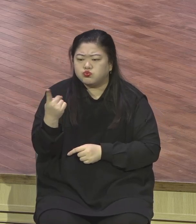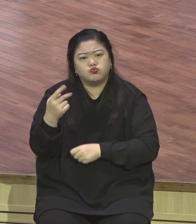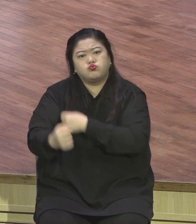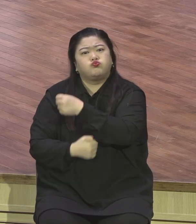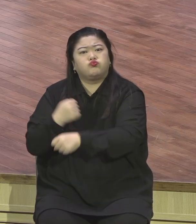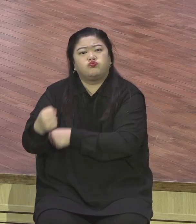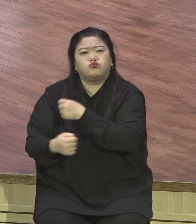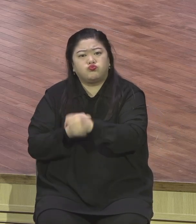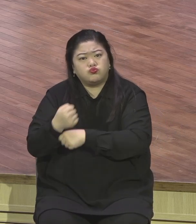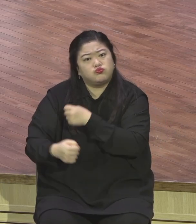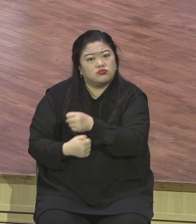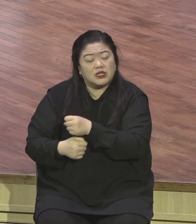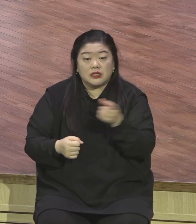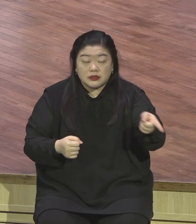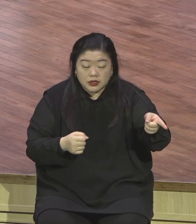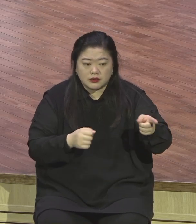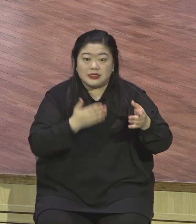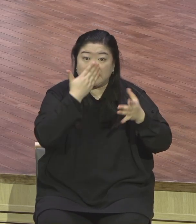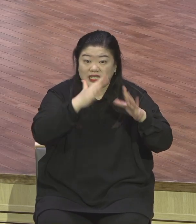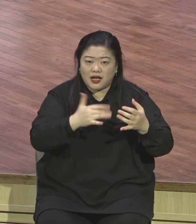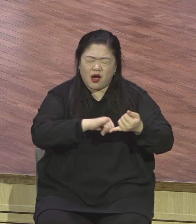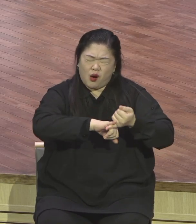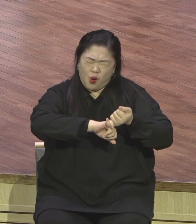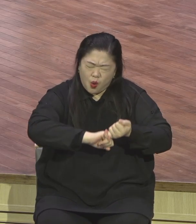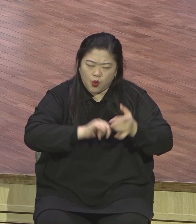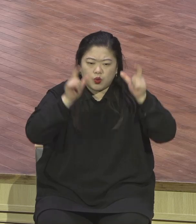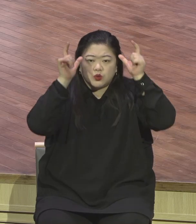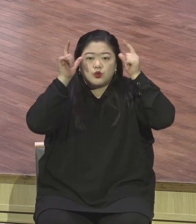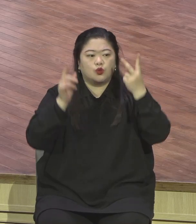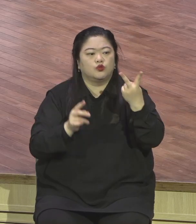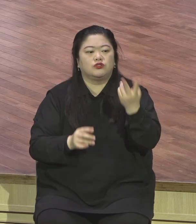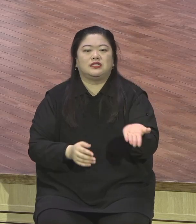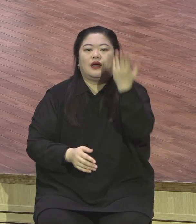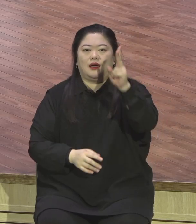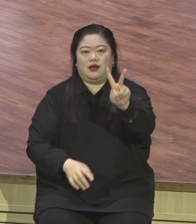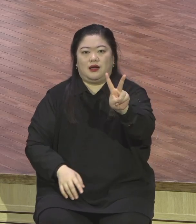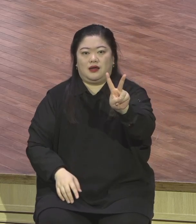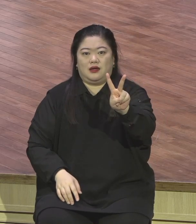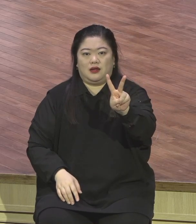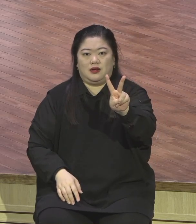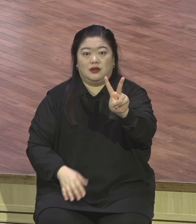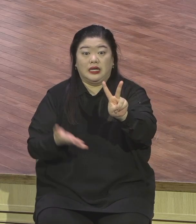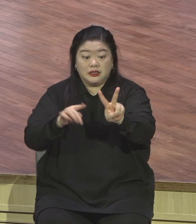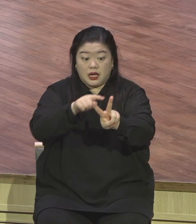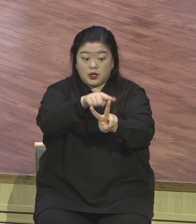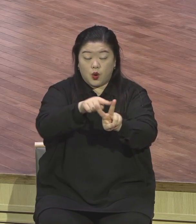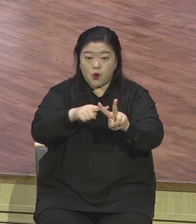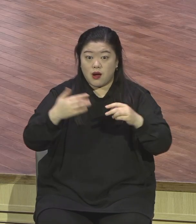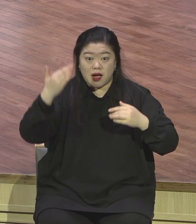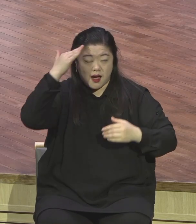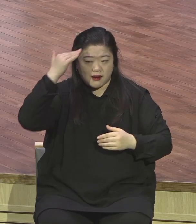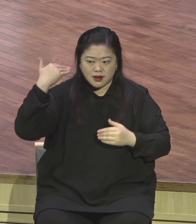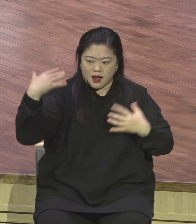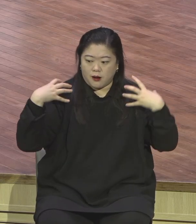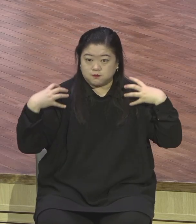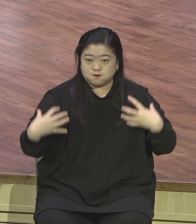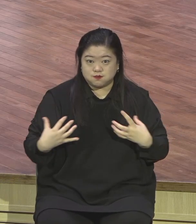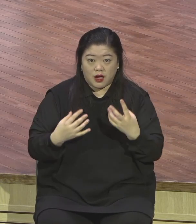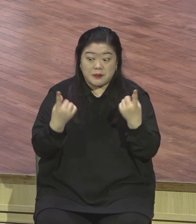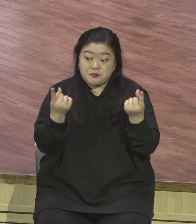그렇게 논 밭을 갑니다. 그런데 재미있는 것은 비슷한 크기의 소 두 마리가 한 조를 이루어서 가는